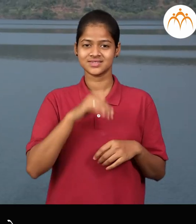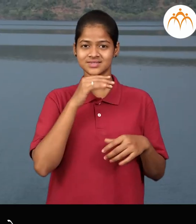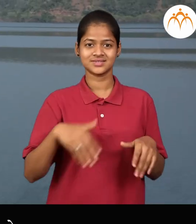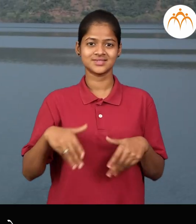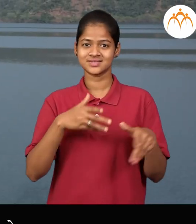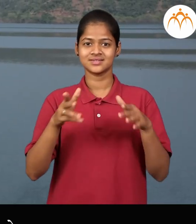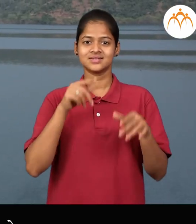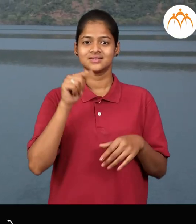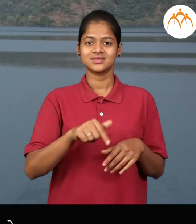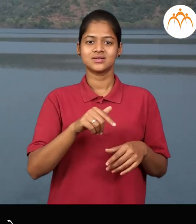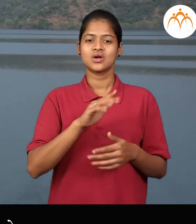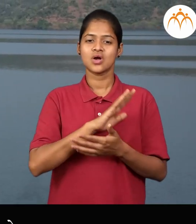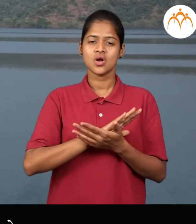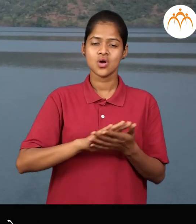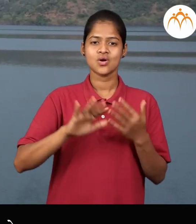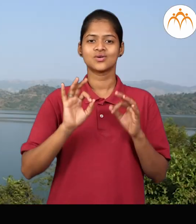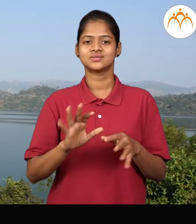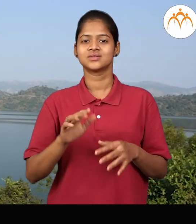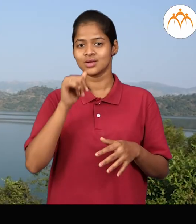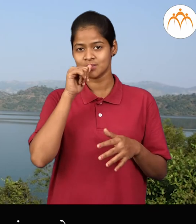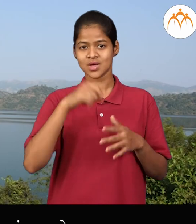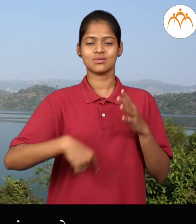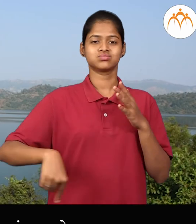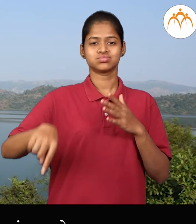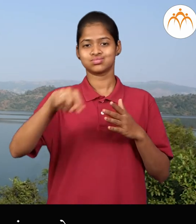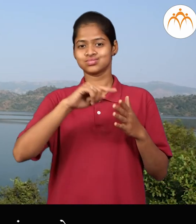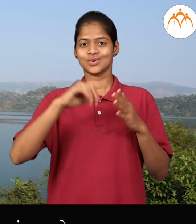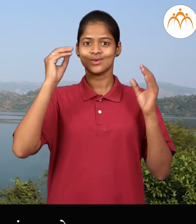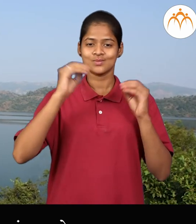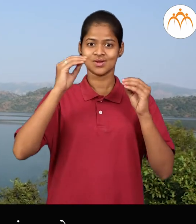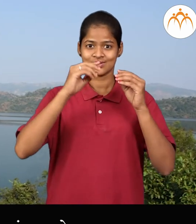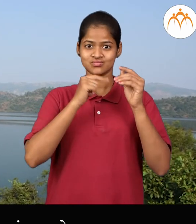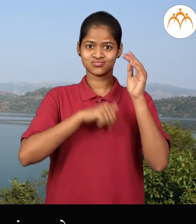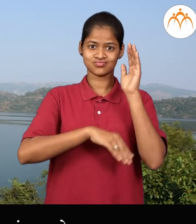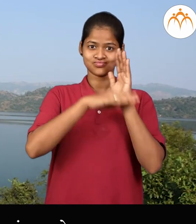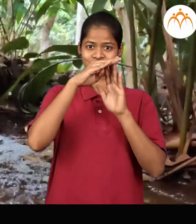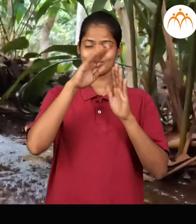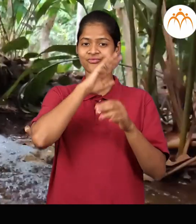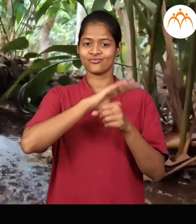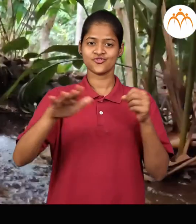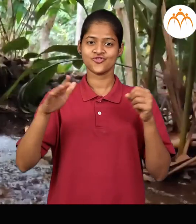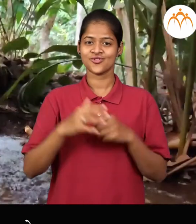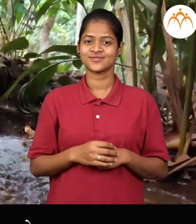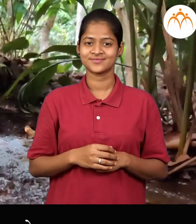नदी संध वाहते, तलाव, पाउसालयात तलाव तुडुम्ब भरले, जहरा, जहरा